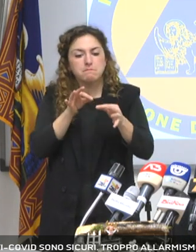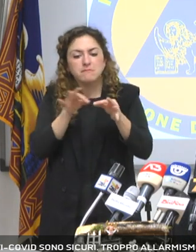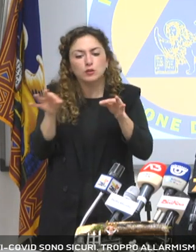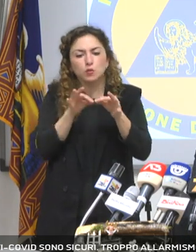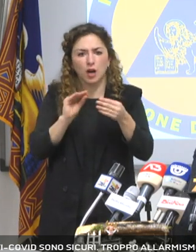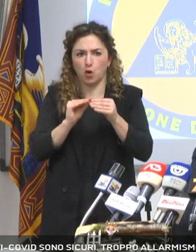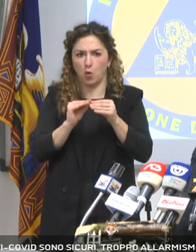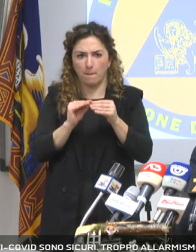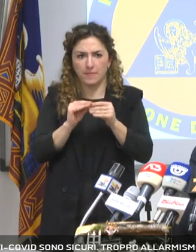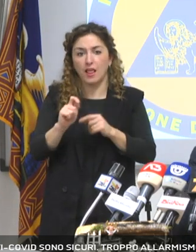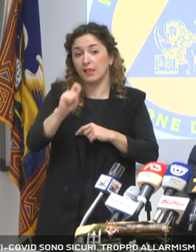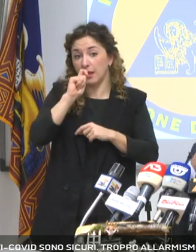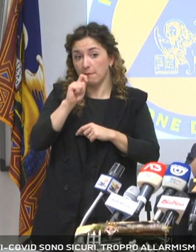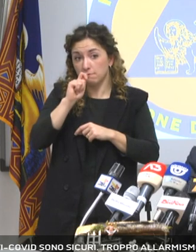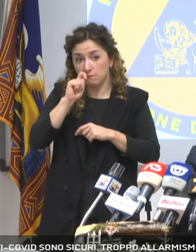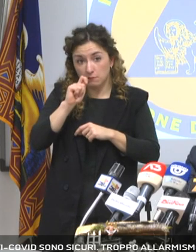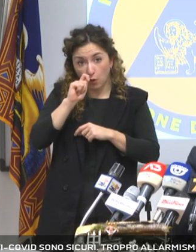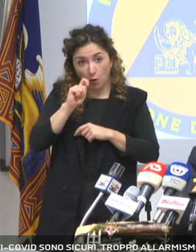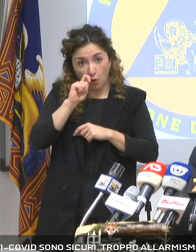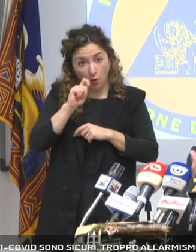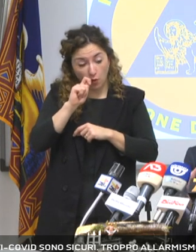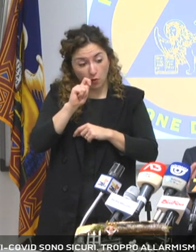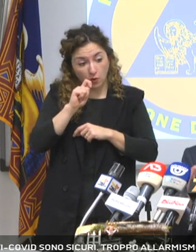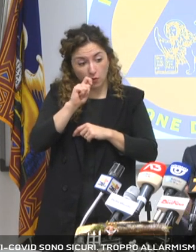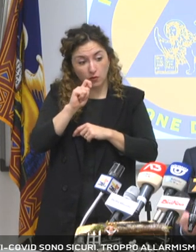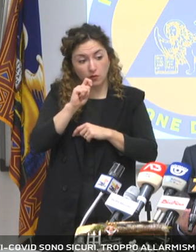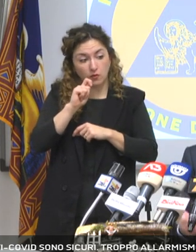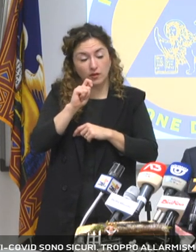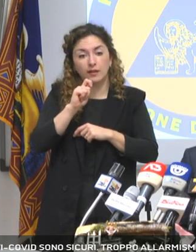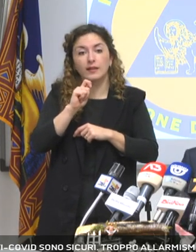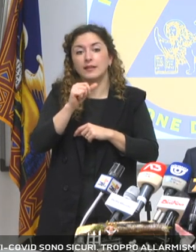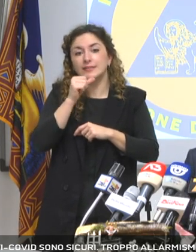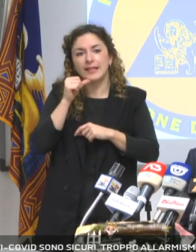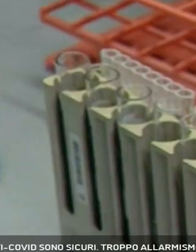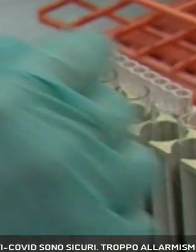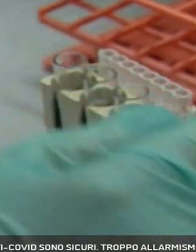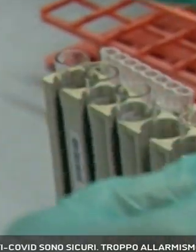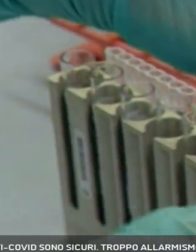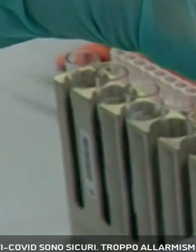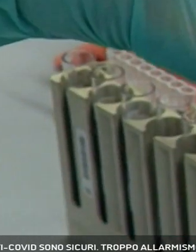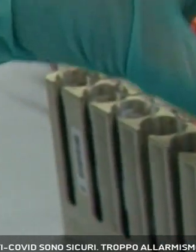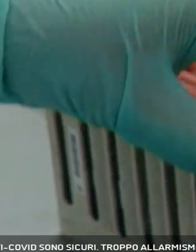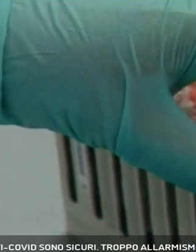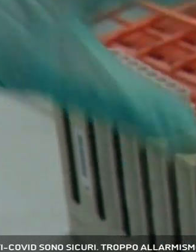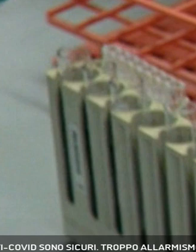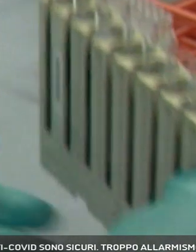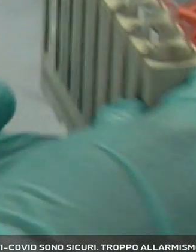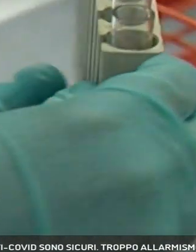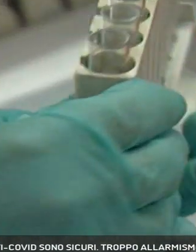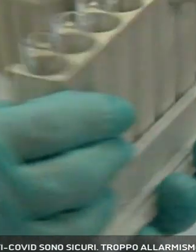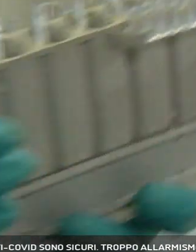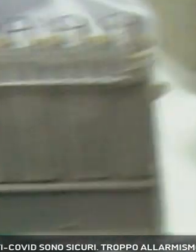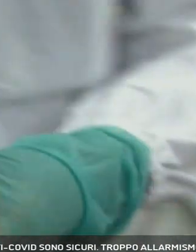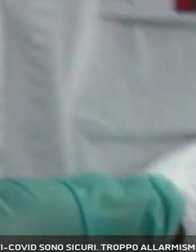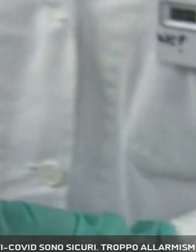Non tanto con i tamponi per vedere se preveniva l'infezione, ma se preveniva l'evento Covid. C'è però un altro pericolo, è la cosiddetta